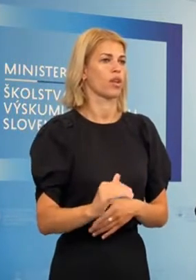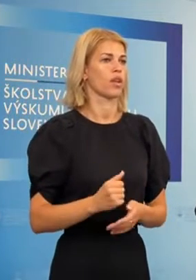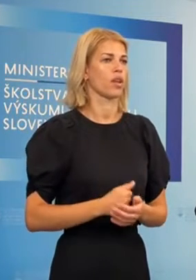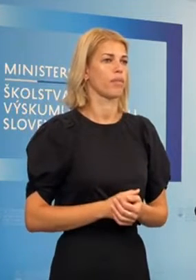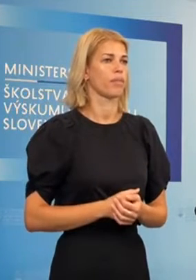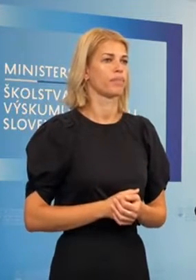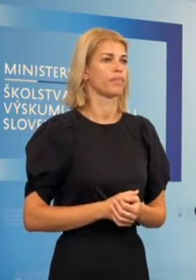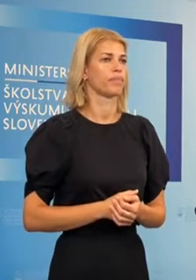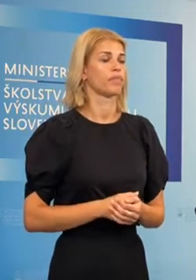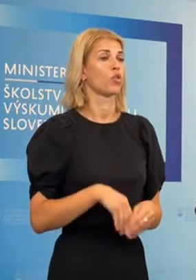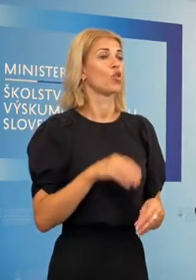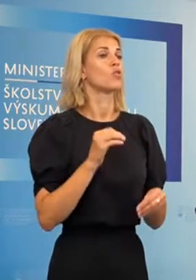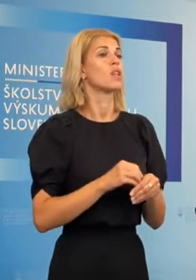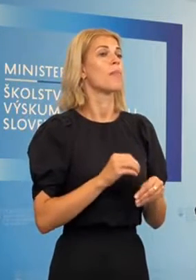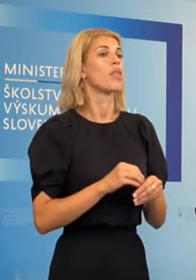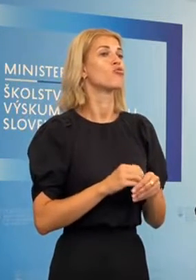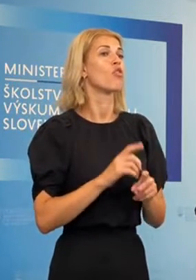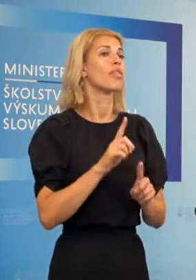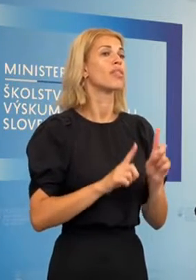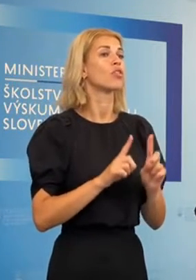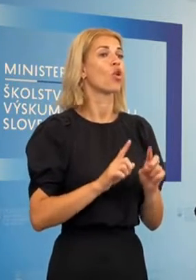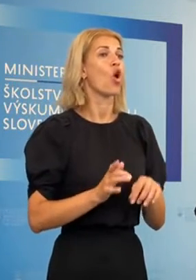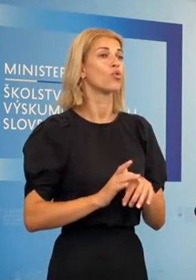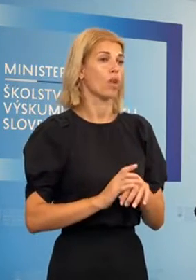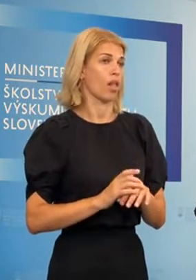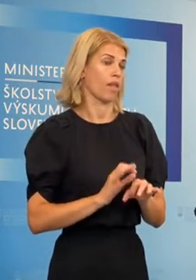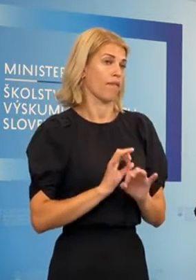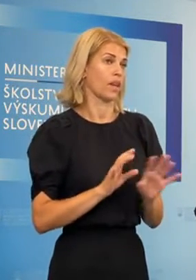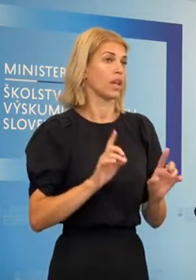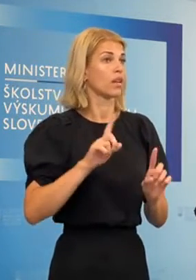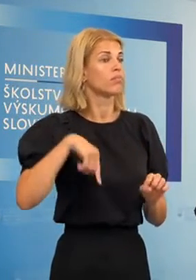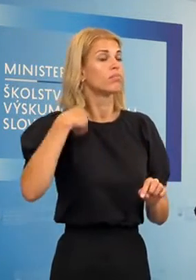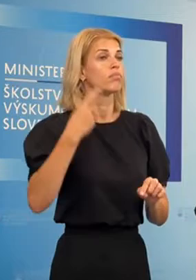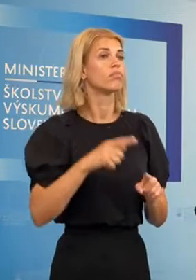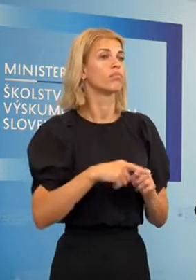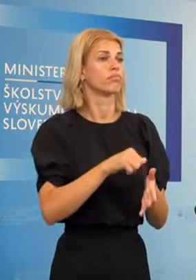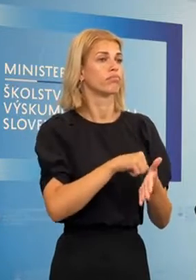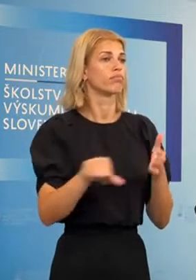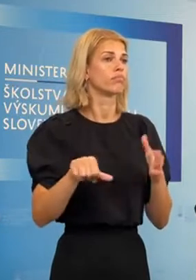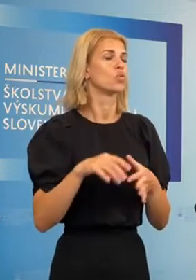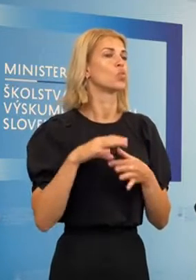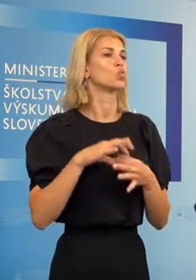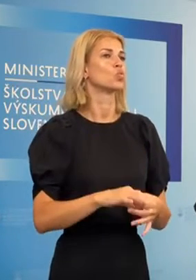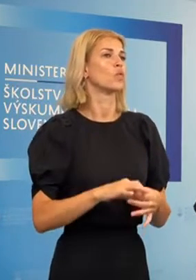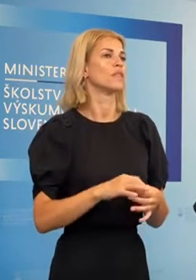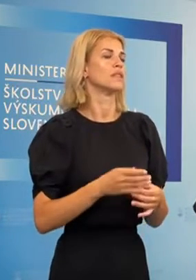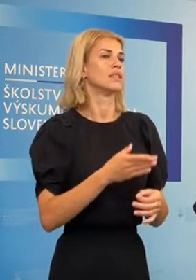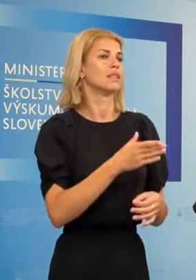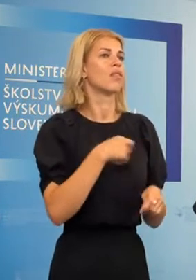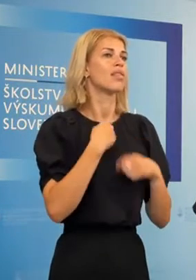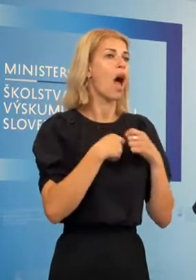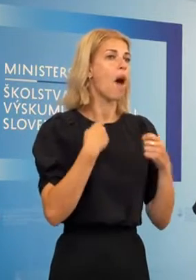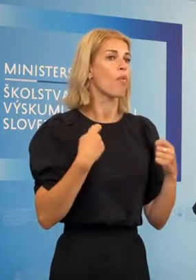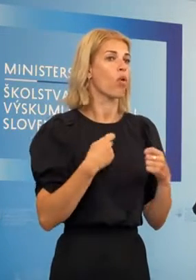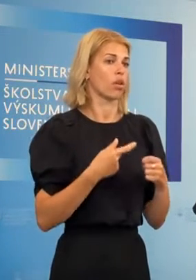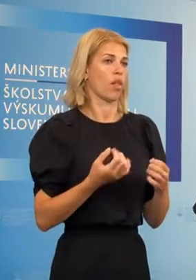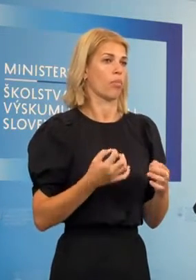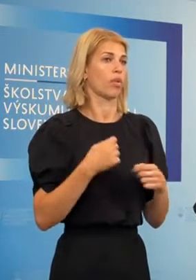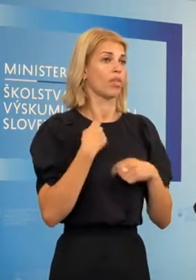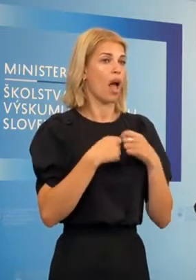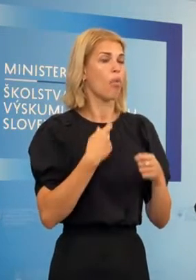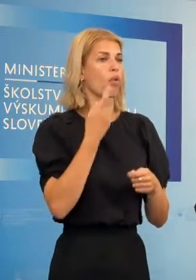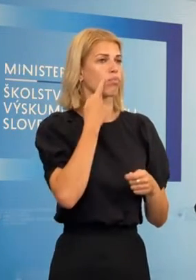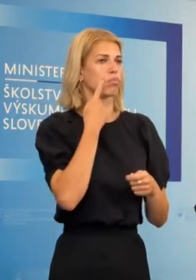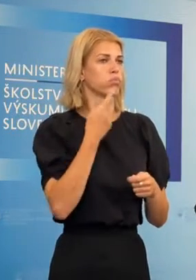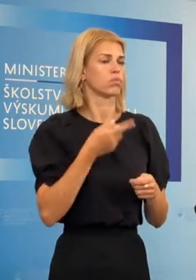nevylučujete, že možno niektoré ospravedlnenky sa vyškrtnú a nebudú potrebné do táborov, napríklad keď zdravé dieťa musí doniesť taký papier? Samotné tábori